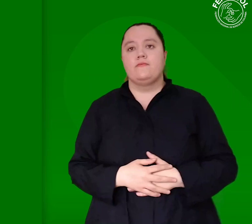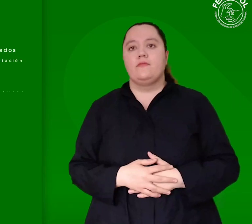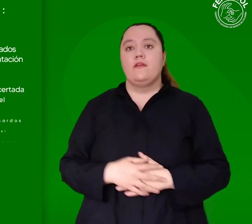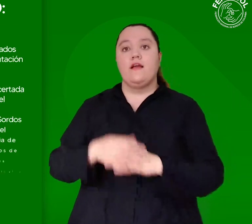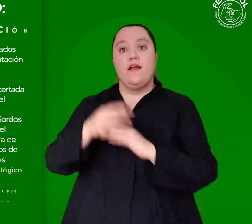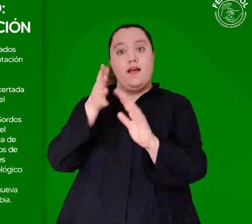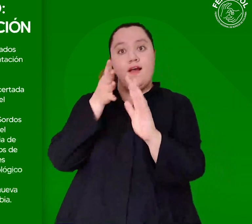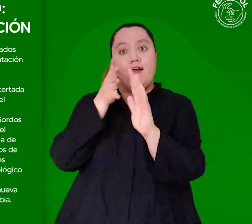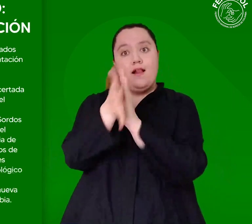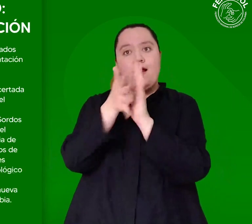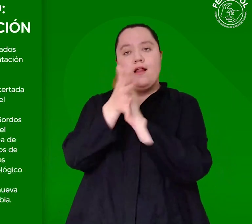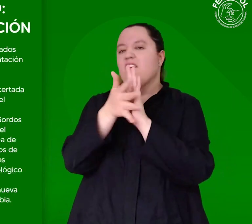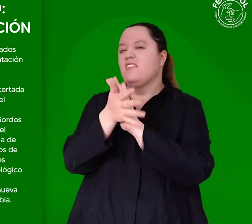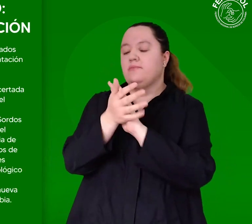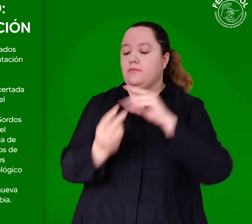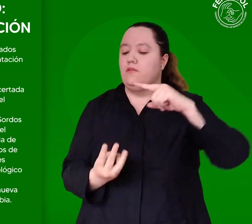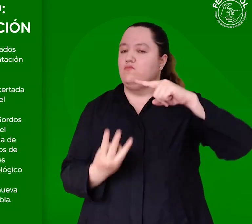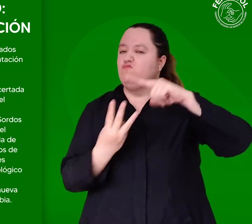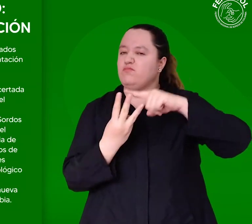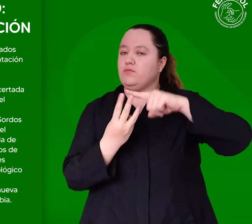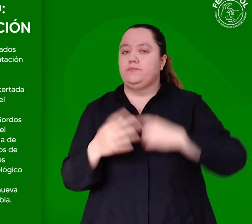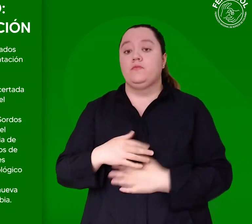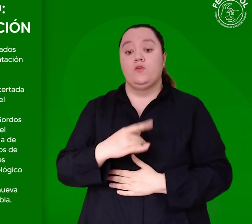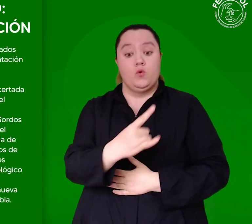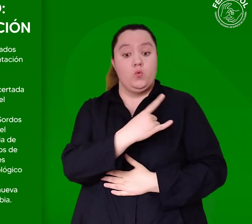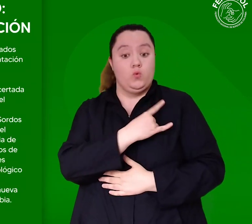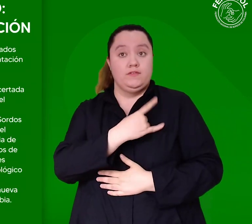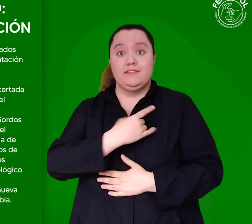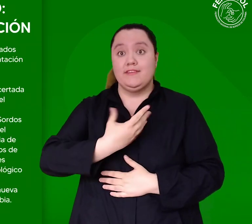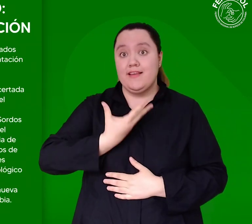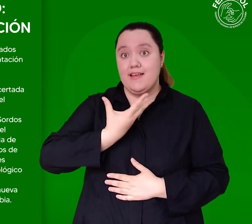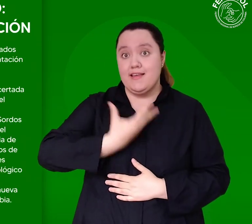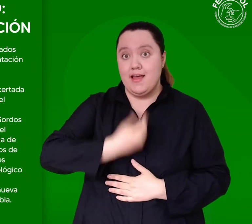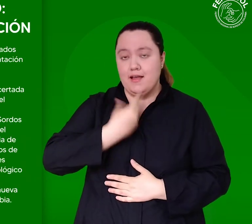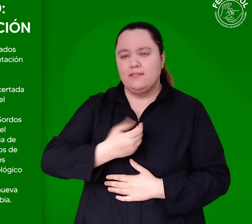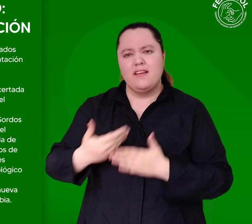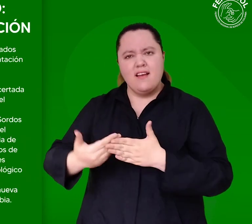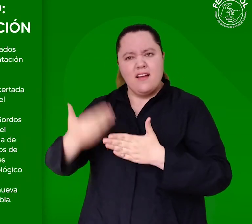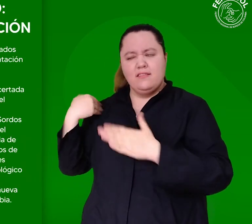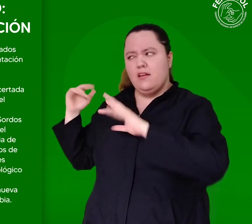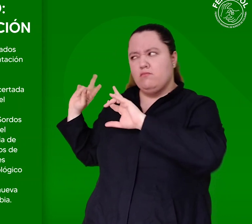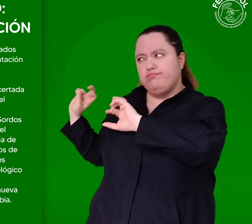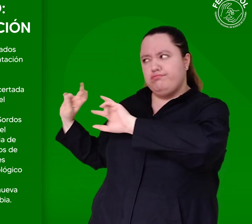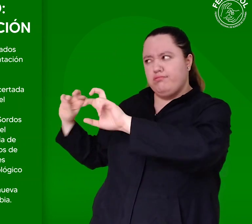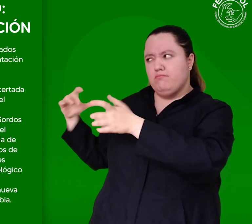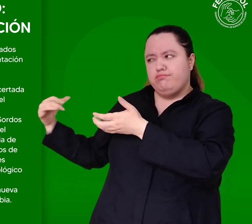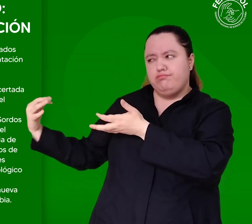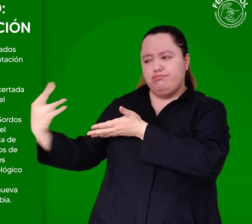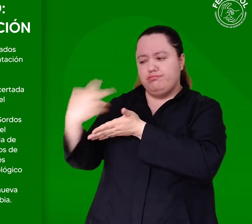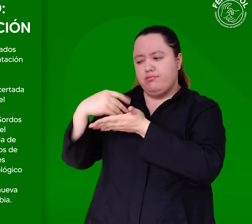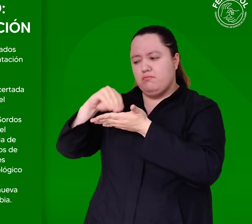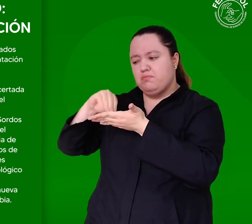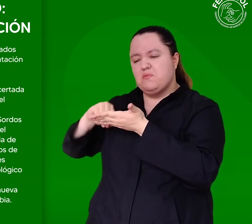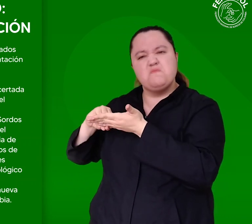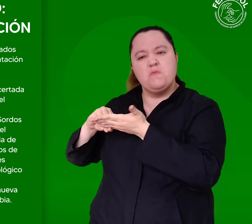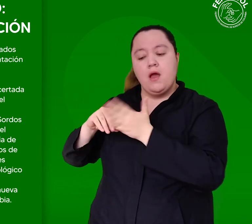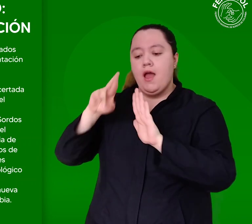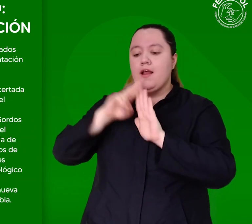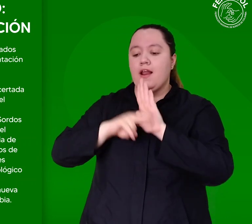Avance informativo licencia de conducción. Universidad de los Andes presentó los resultados del estudio epidemiológico para la